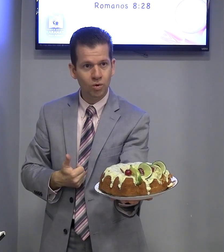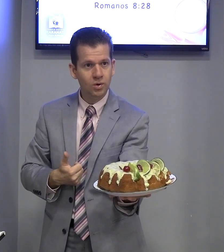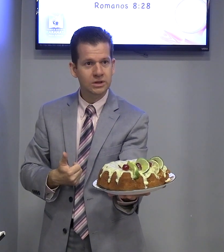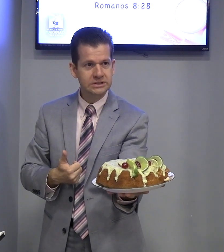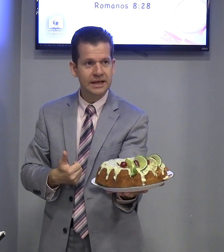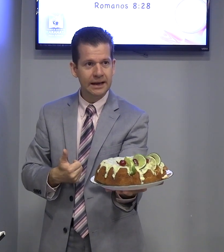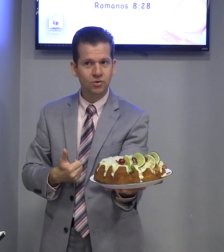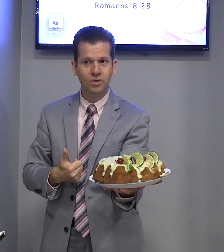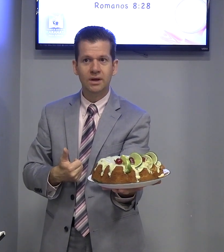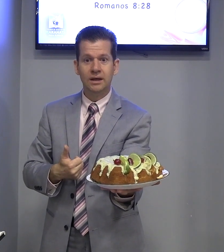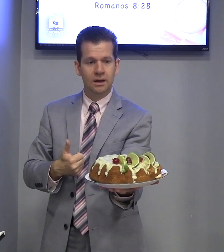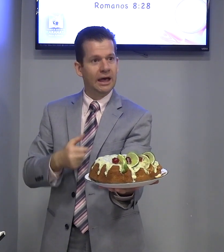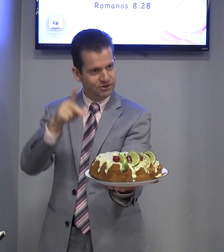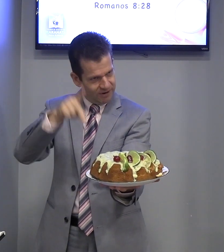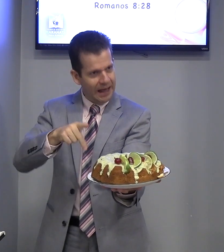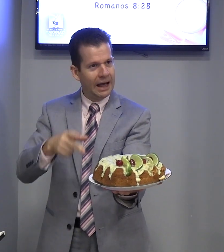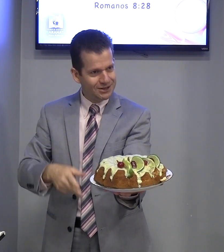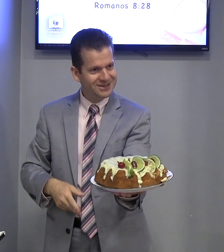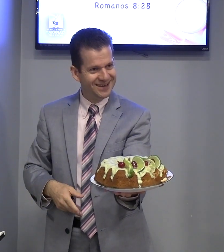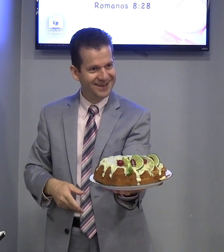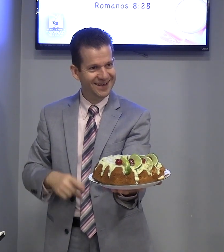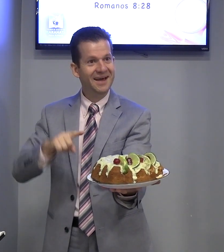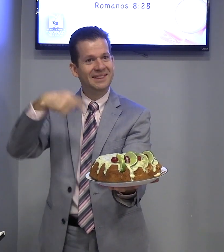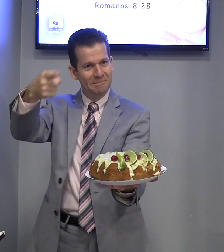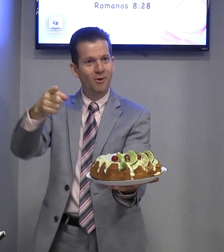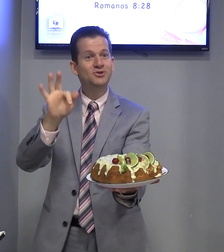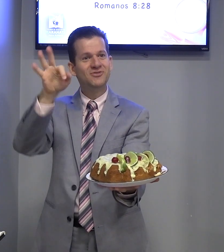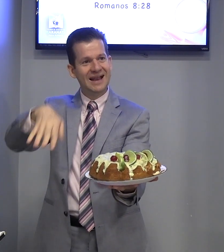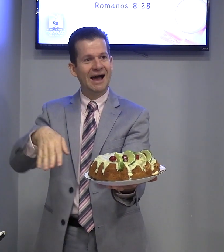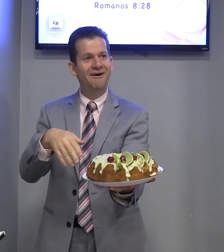Certo? É de verdade. Depois, no final.